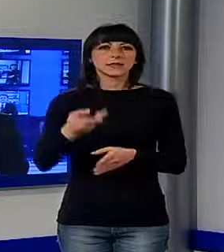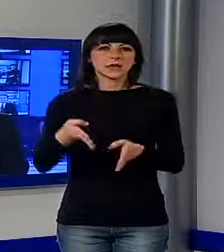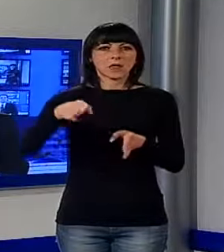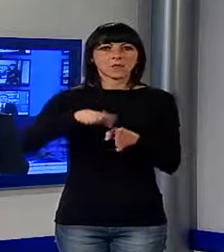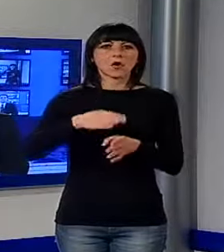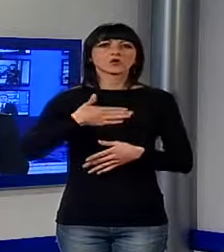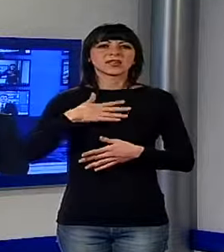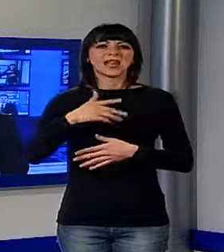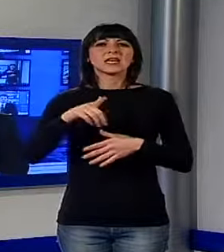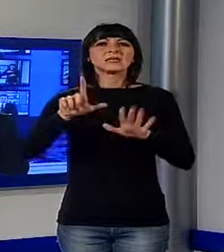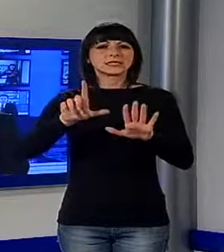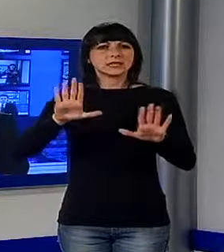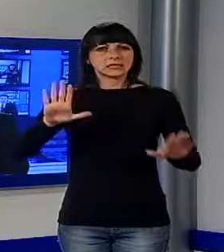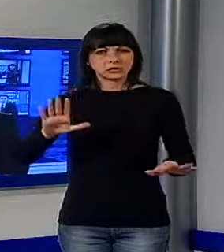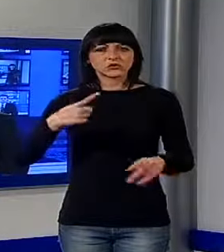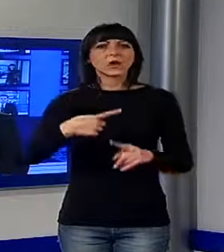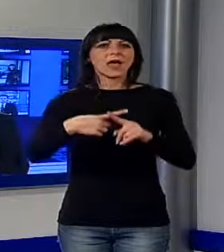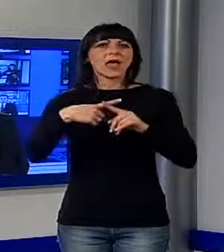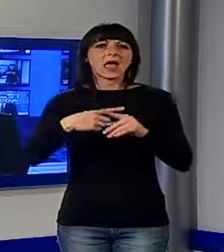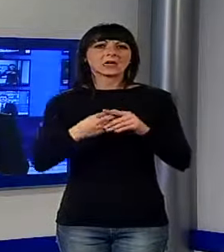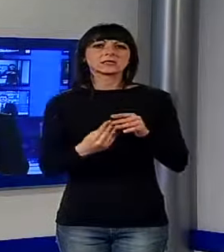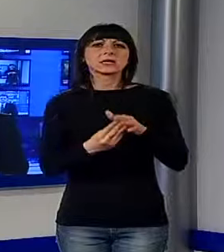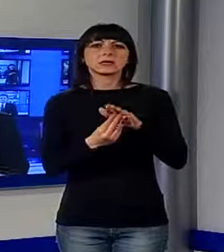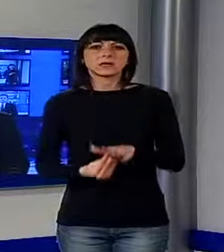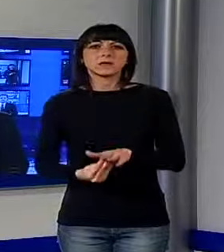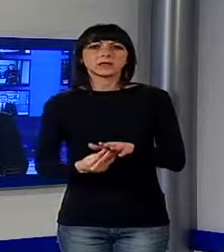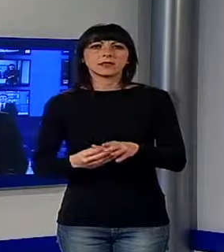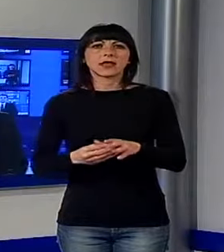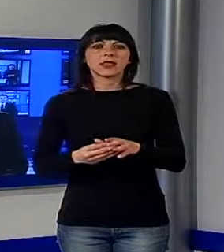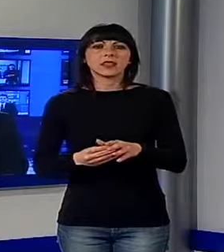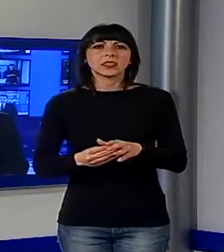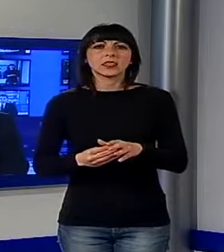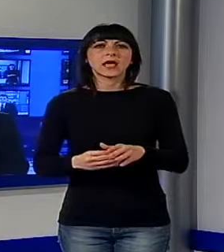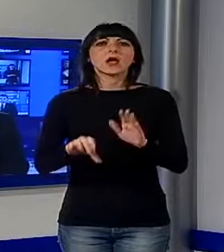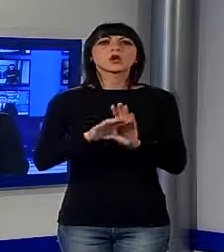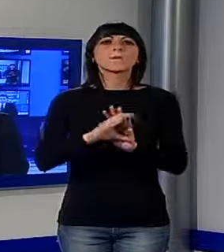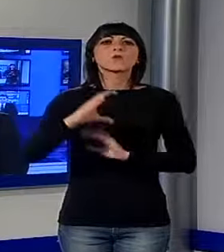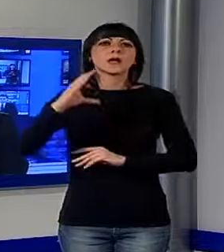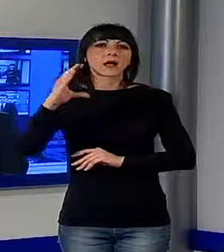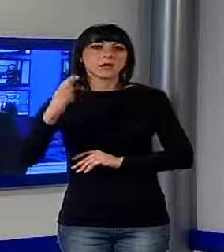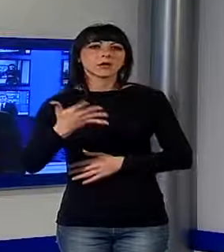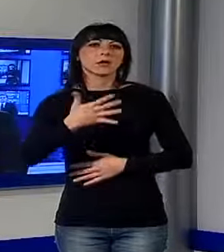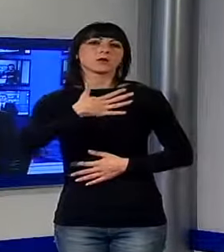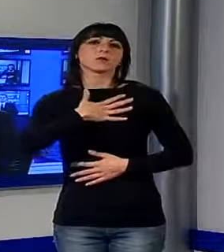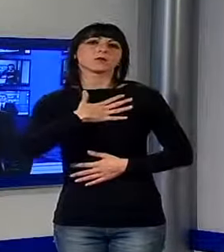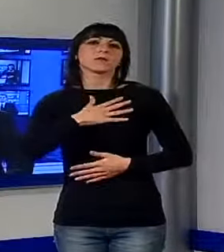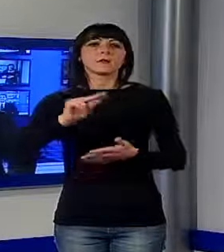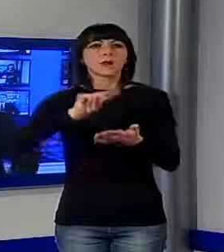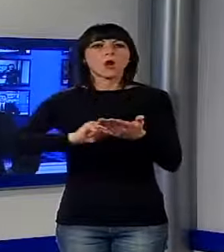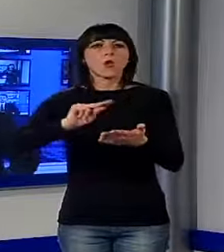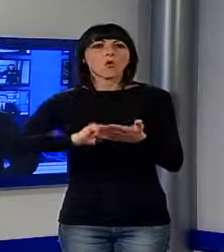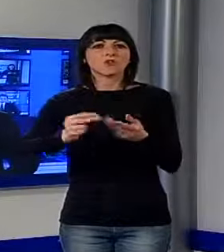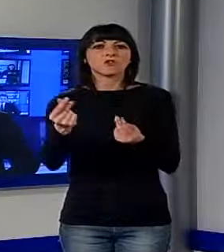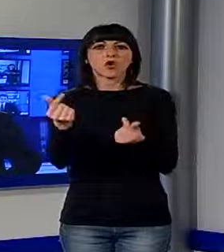dipendente del comune di Camaiore. Marzili per anni era stato responsabile dell'ufficio economato del